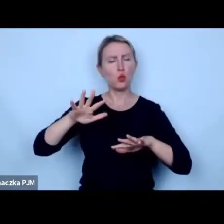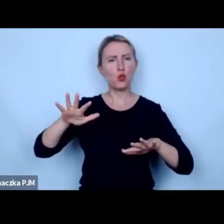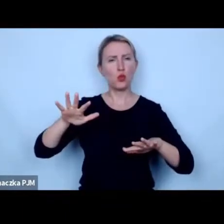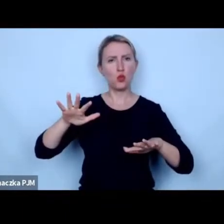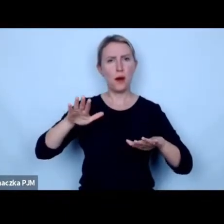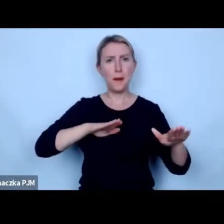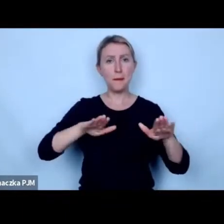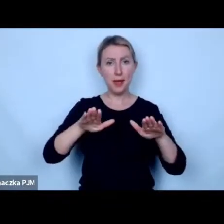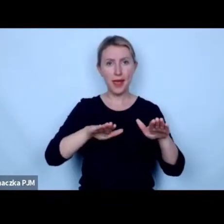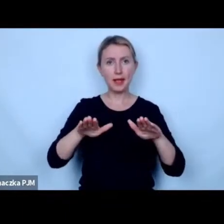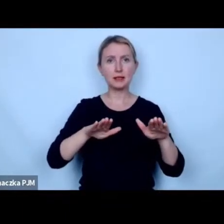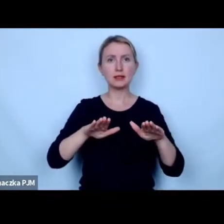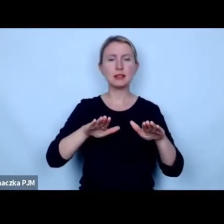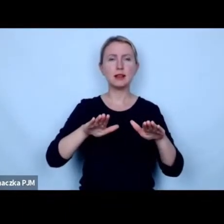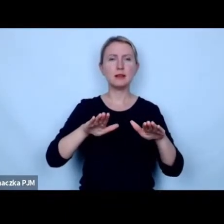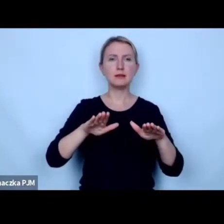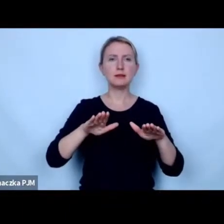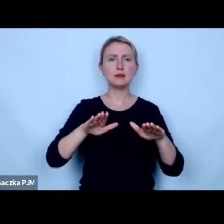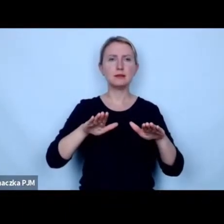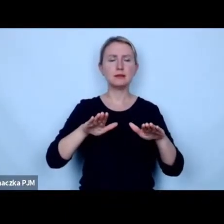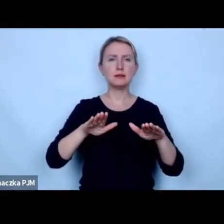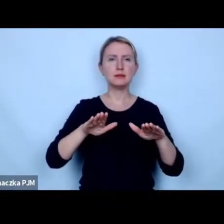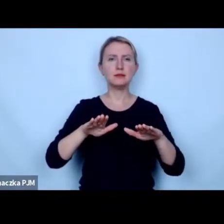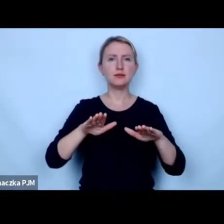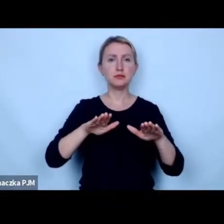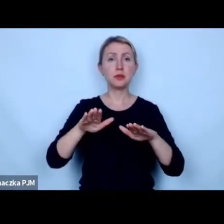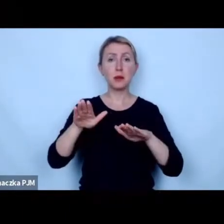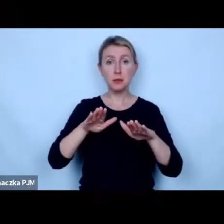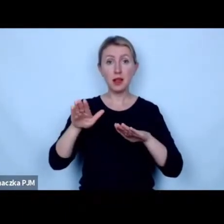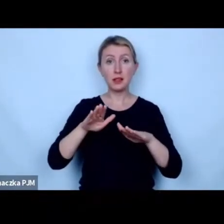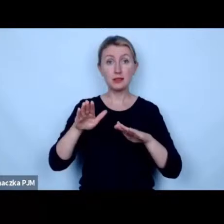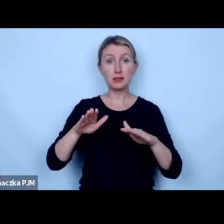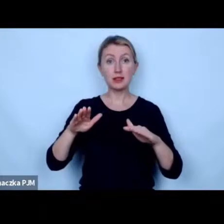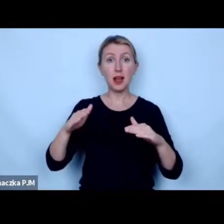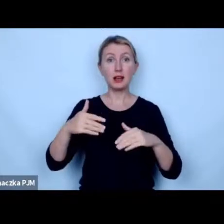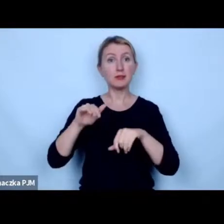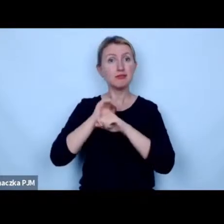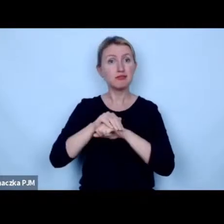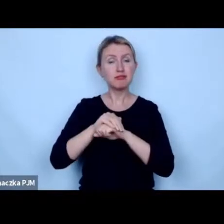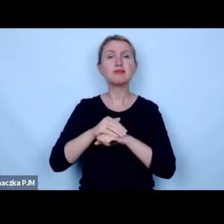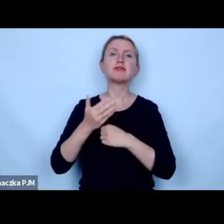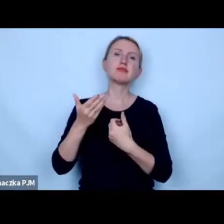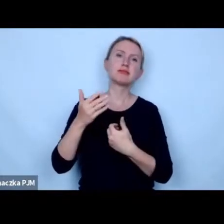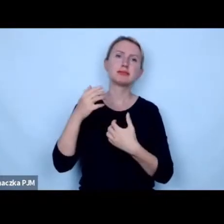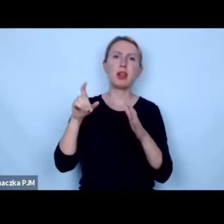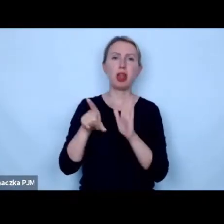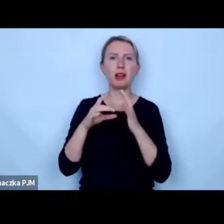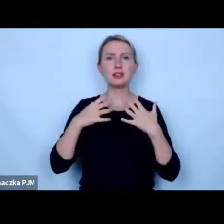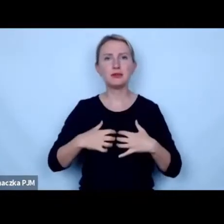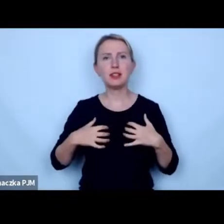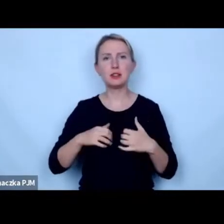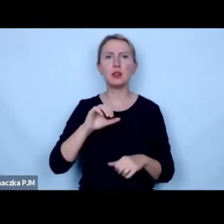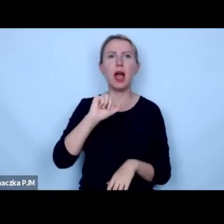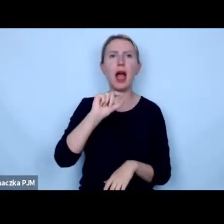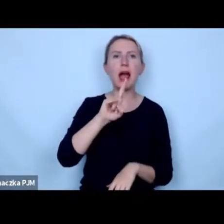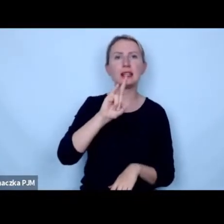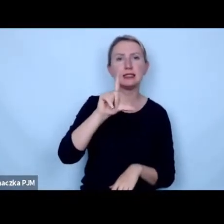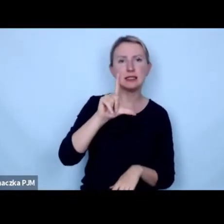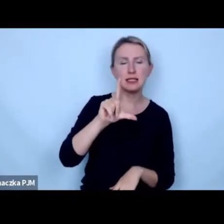miejsca które które są przychylne zwierzęta mam na myśli tutaj azyle wszelkiego typu